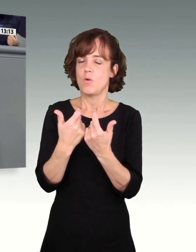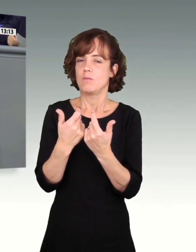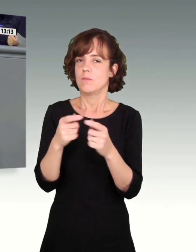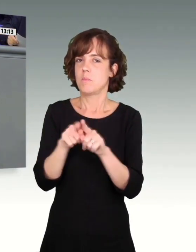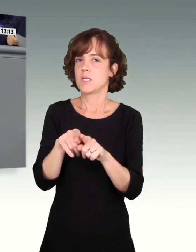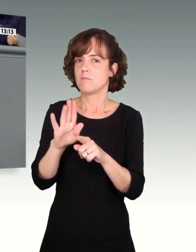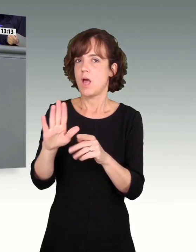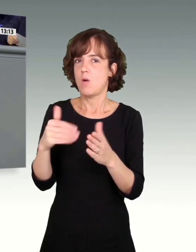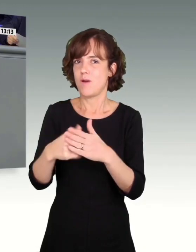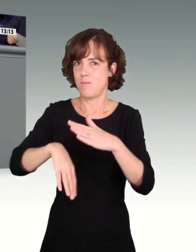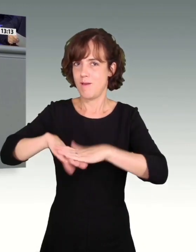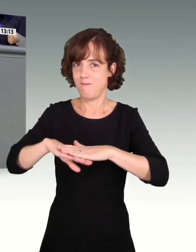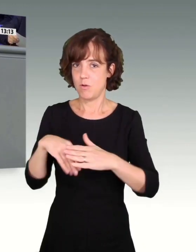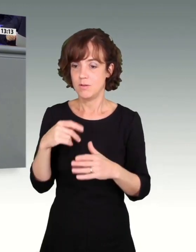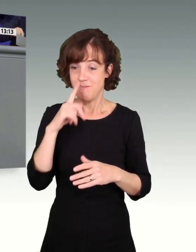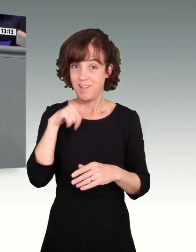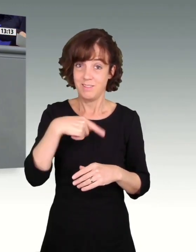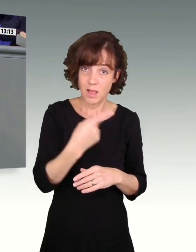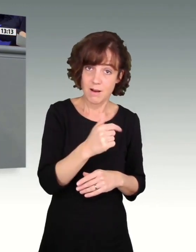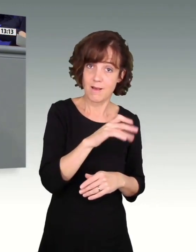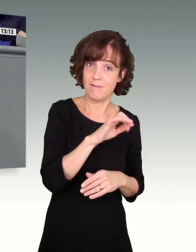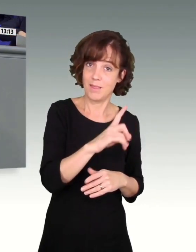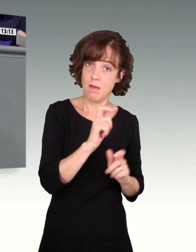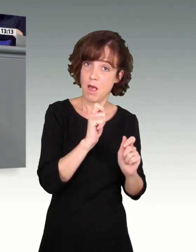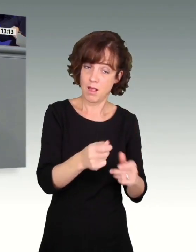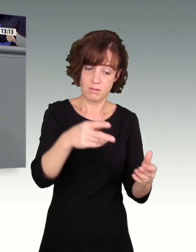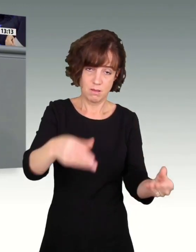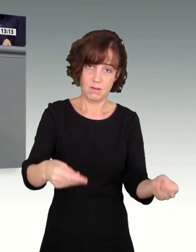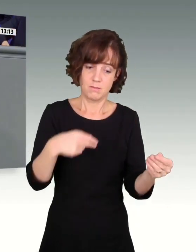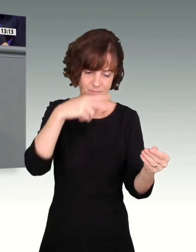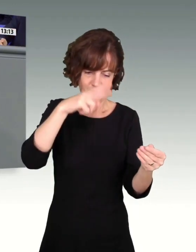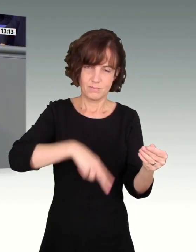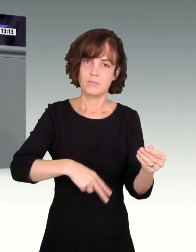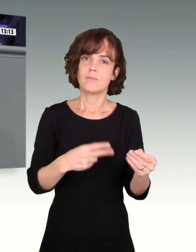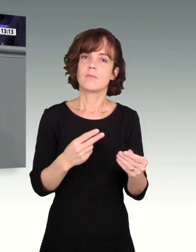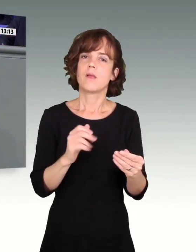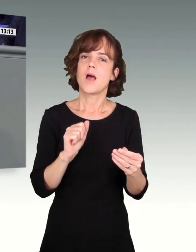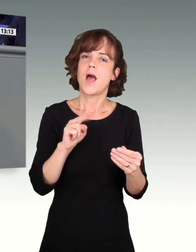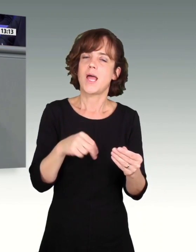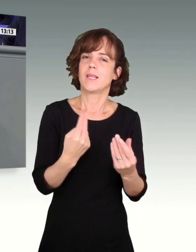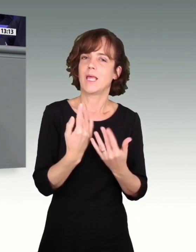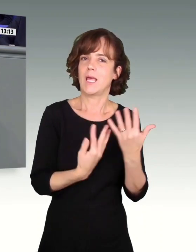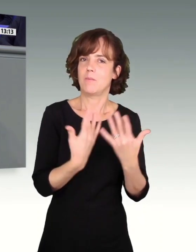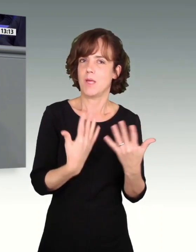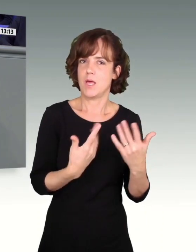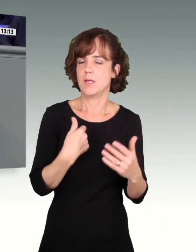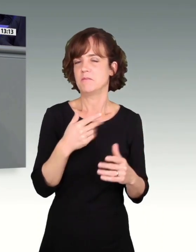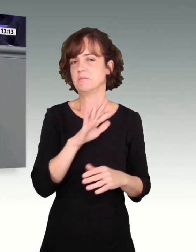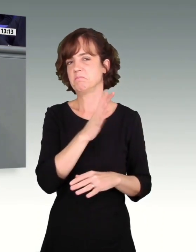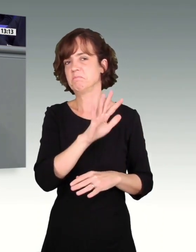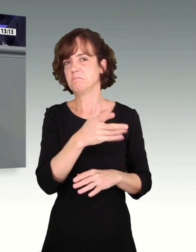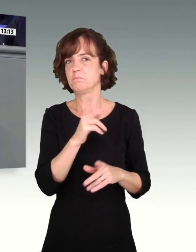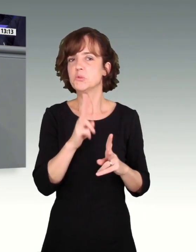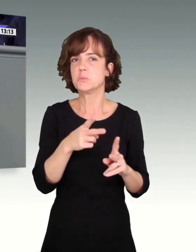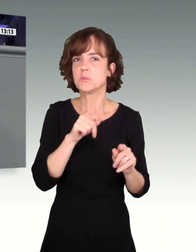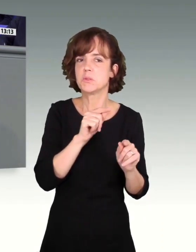Wenn ich dann den Antrag der AfD sehe, dass man die Anrechenbarkeit hier in Frage stellt von bestimmten